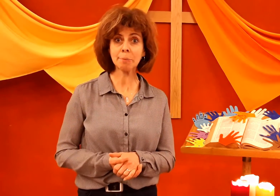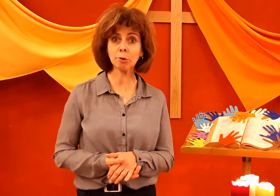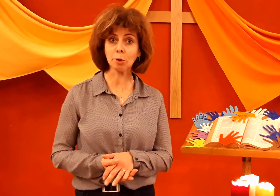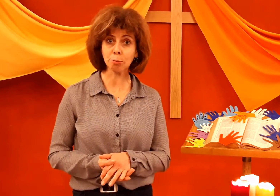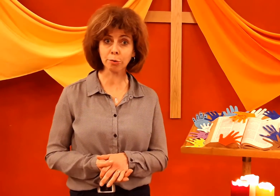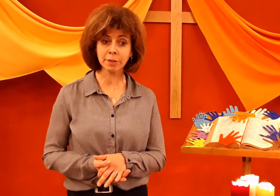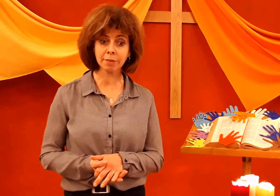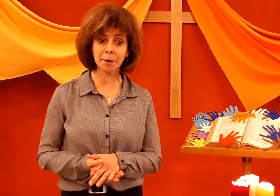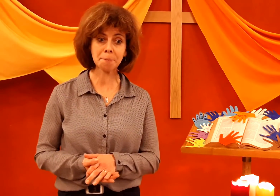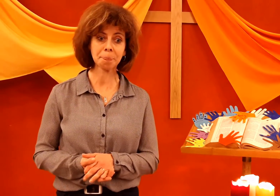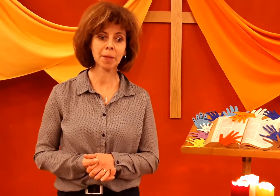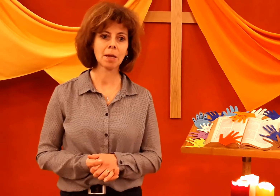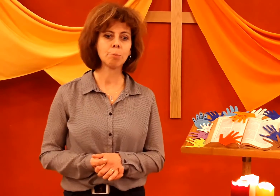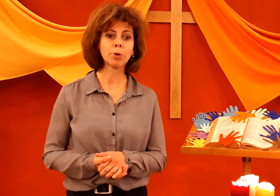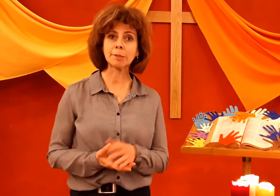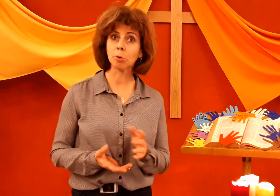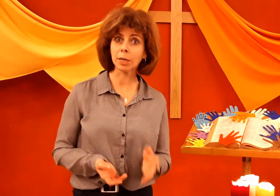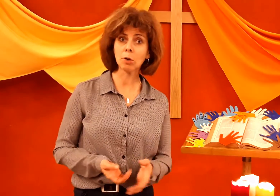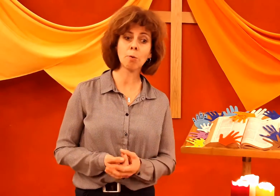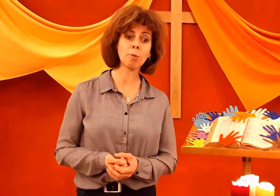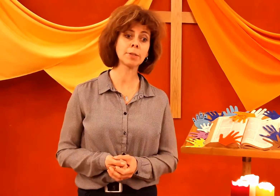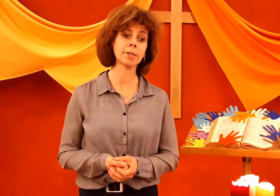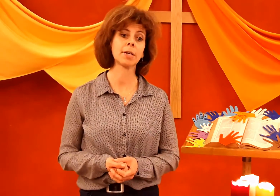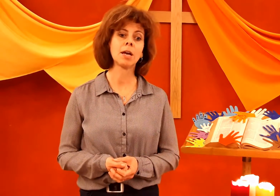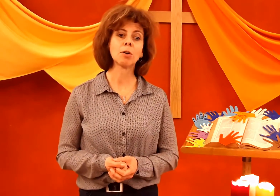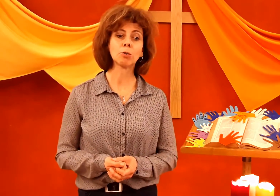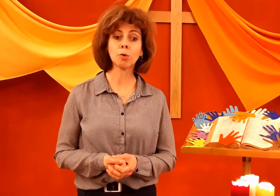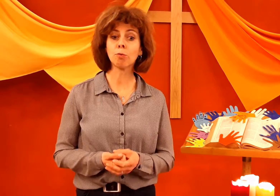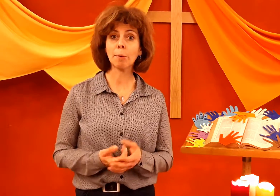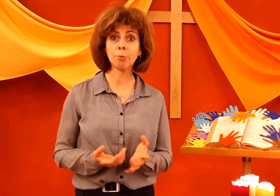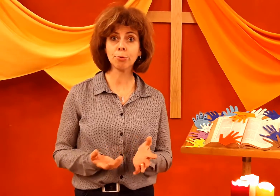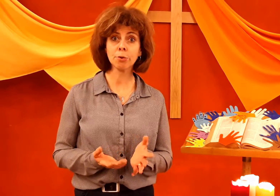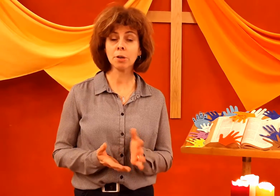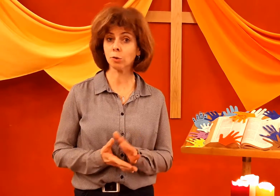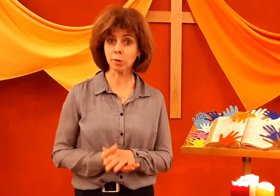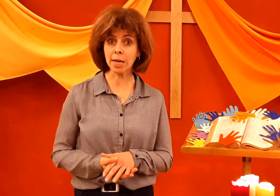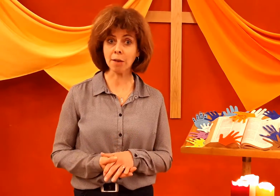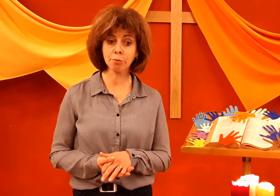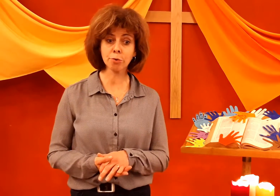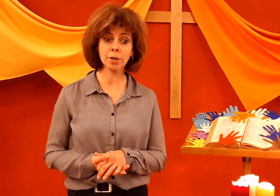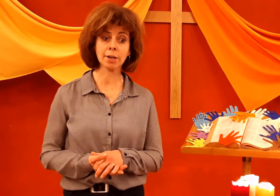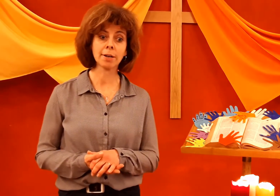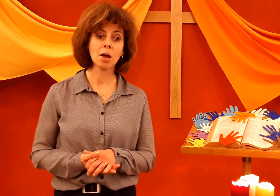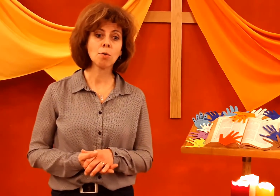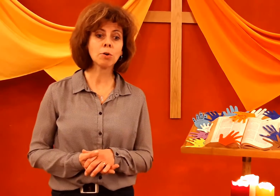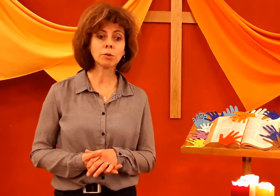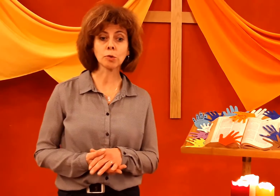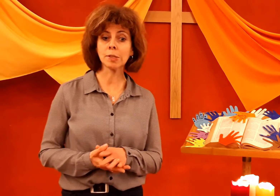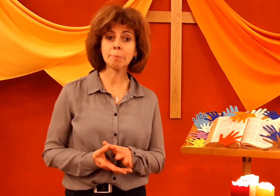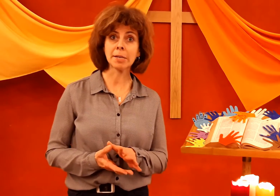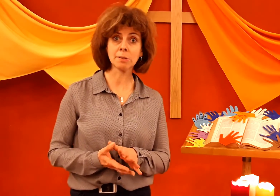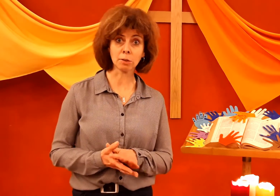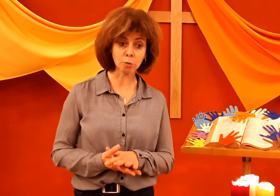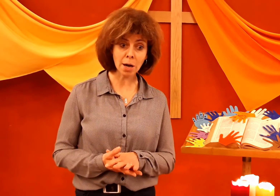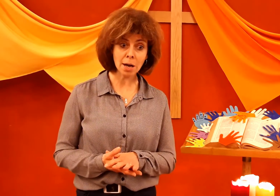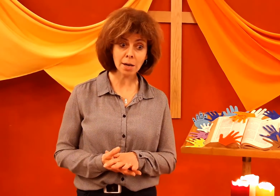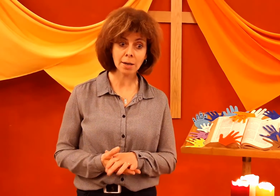important pour vivre, pour explorer le monde. Quand on voit plus, quand on est aveugle, ou quand on se déplace dans le noir,